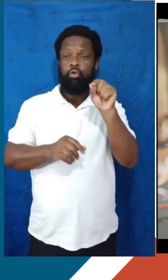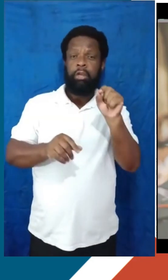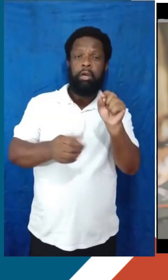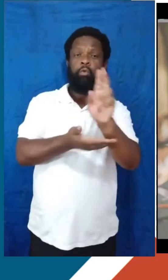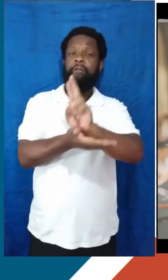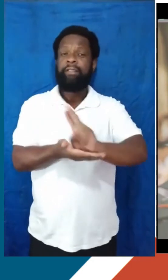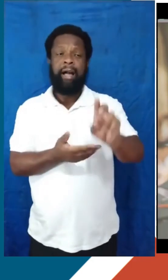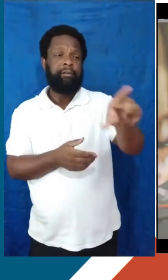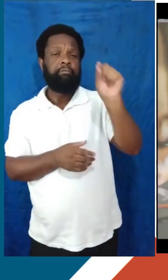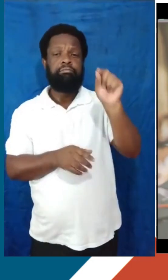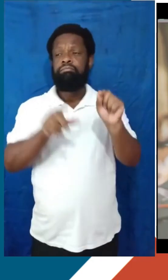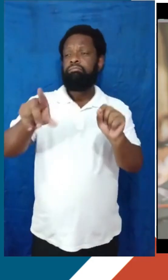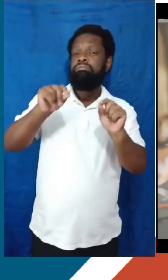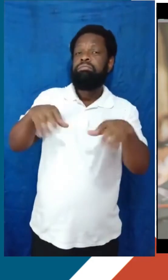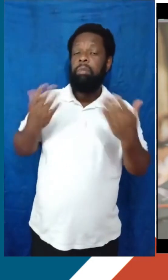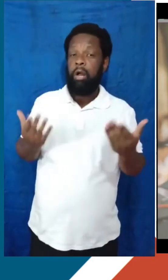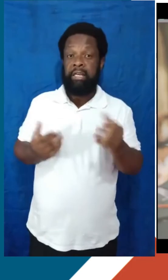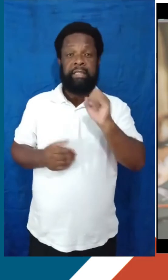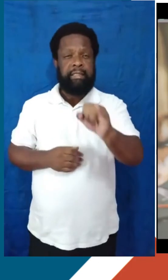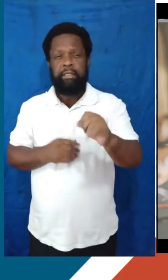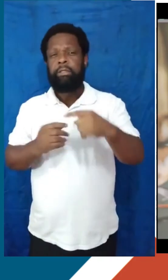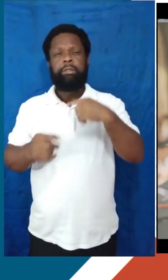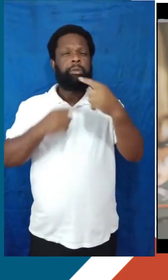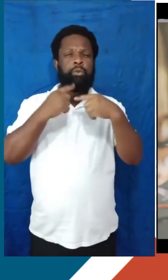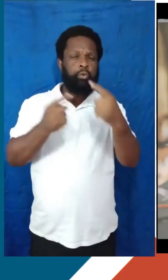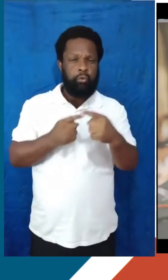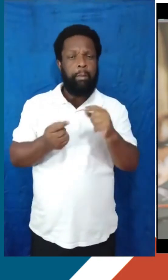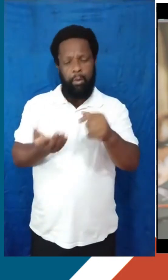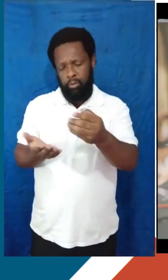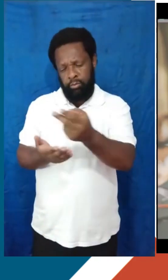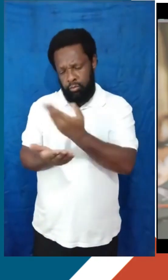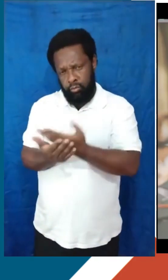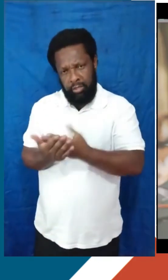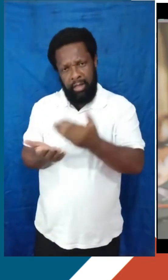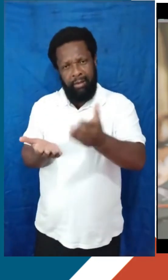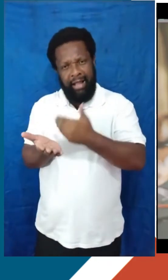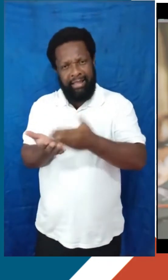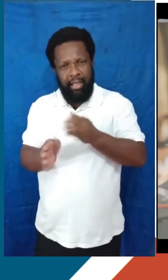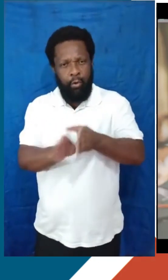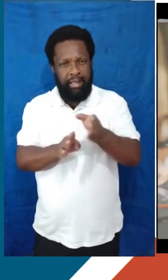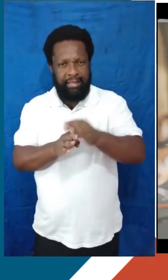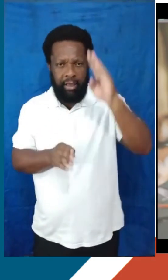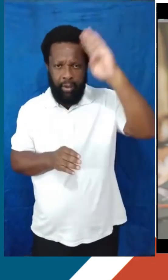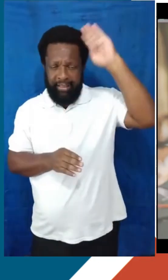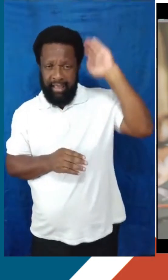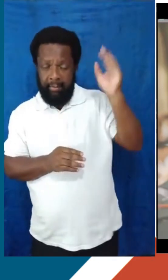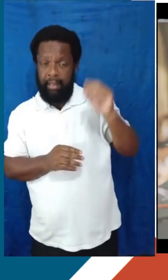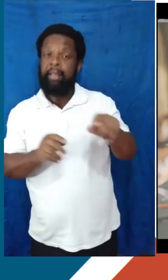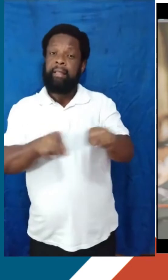universidade. Se vocês tiverem dúvidas, procurem o caderno de orientação acadêmica, entrem no site das instituições e das